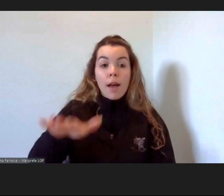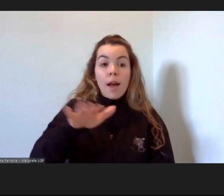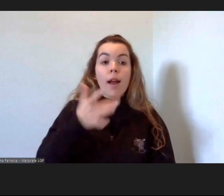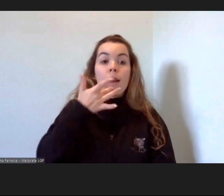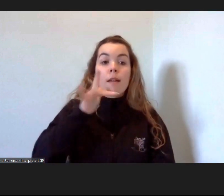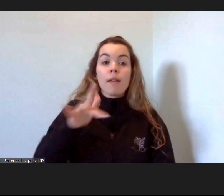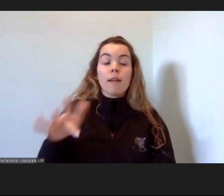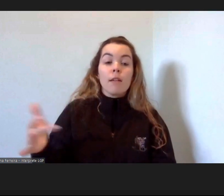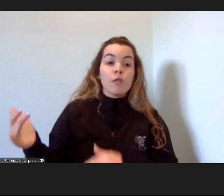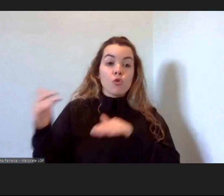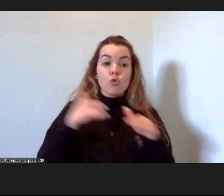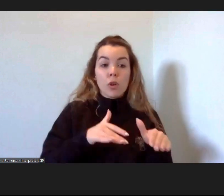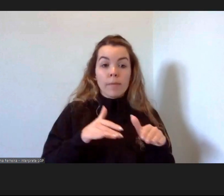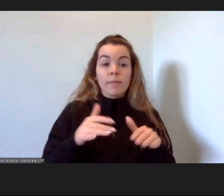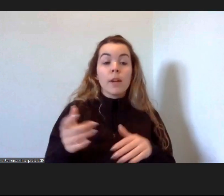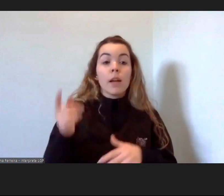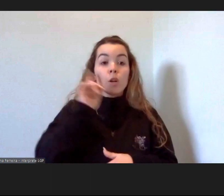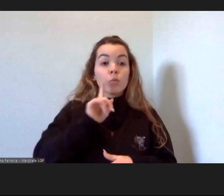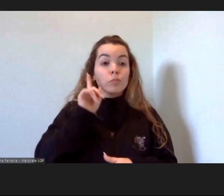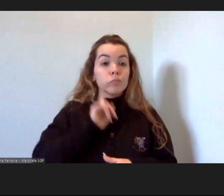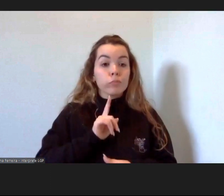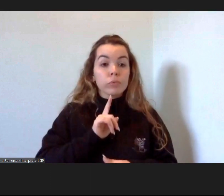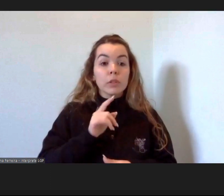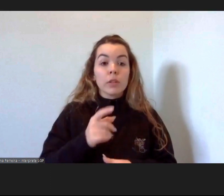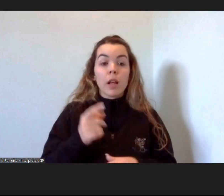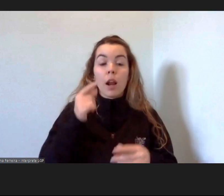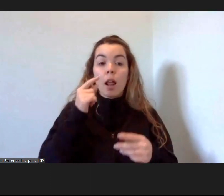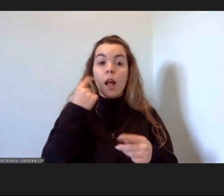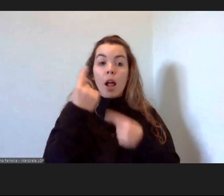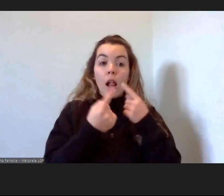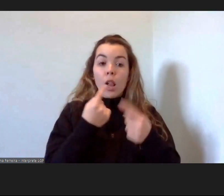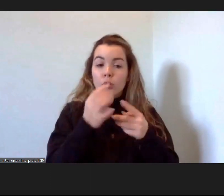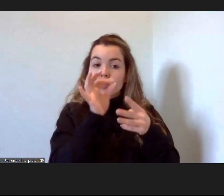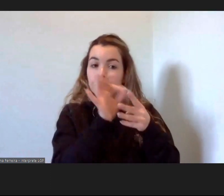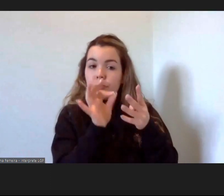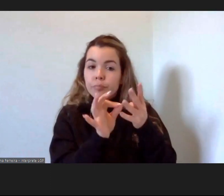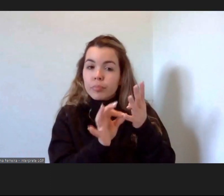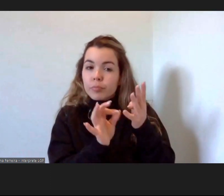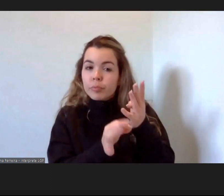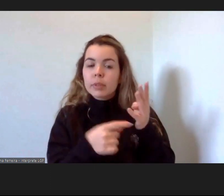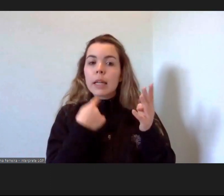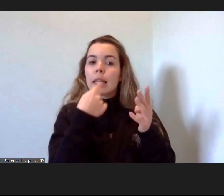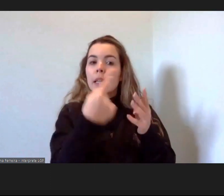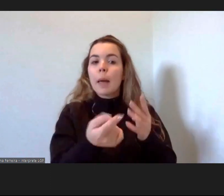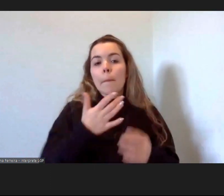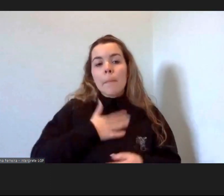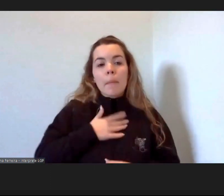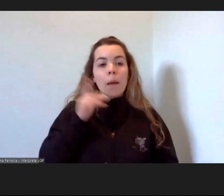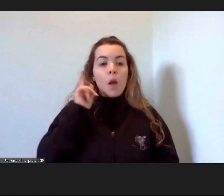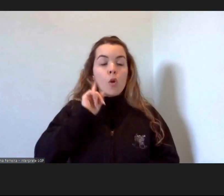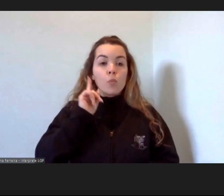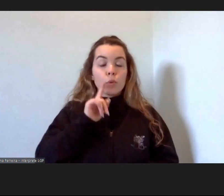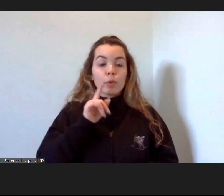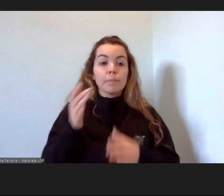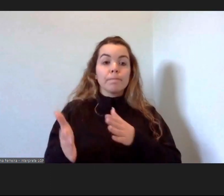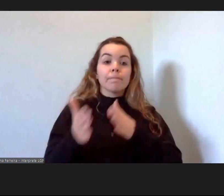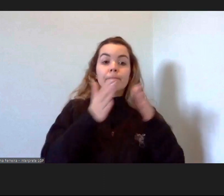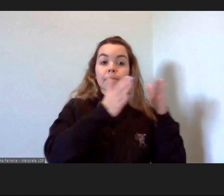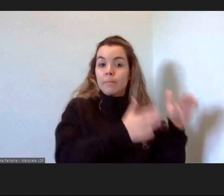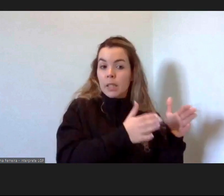é importante referir alguns pontos que me parecem fundamentais. Por um lado,